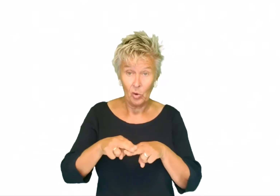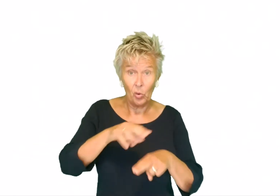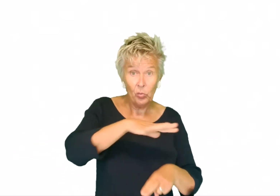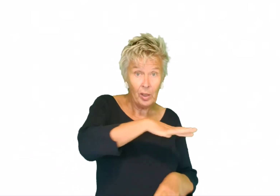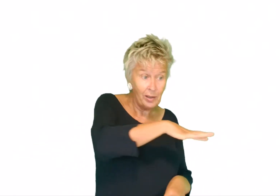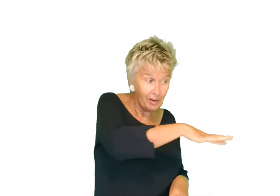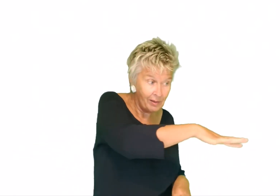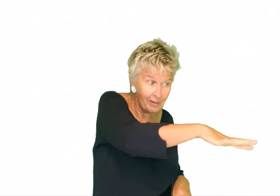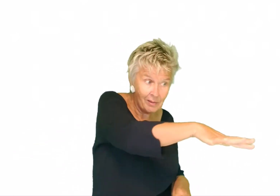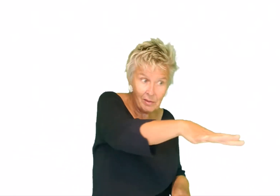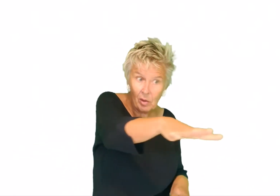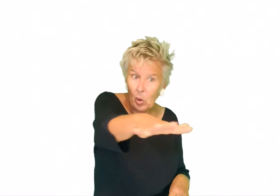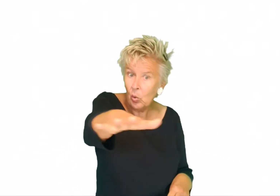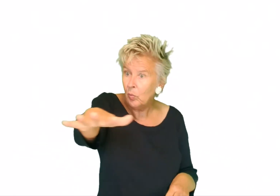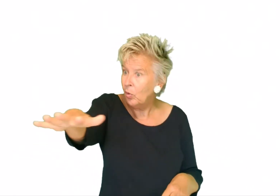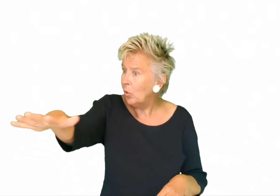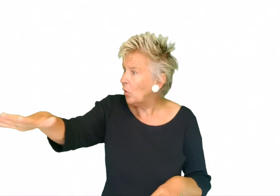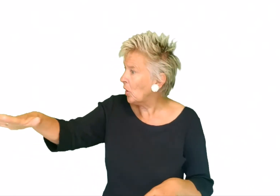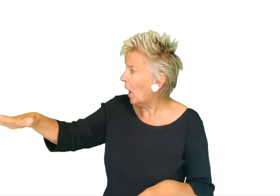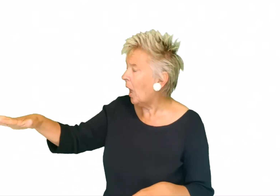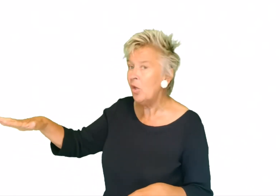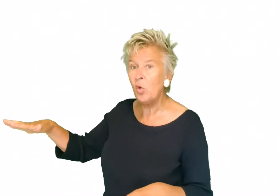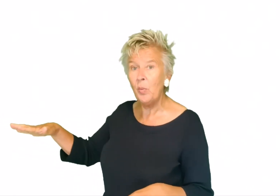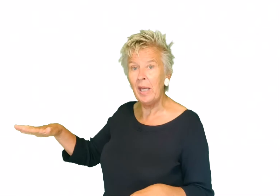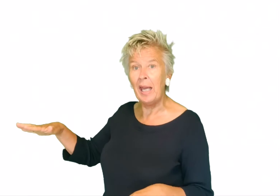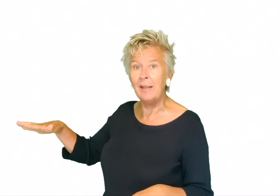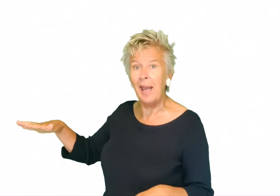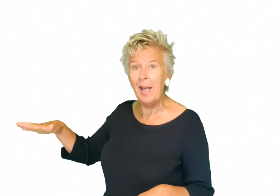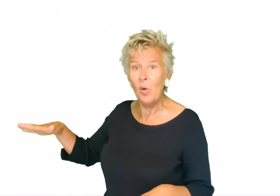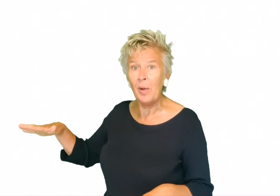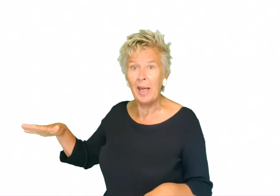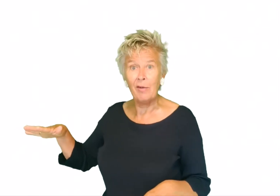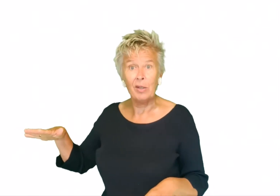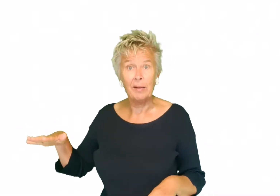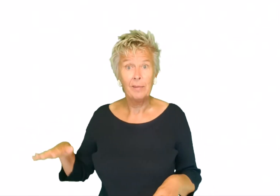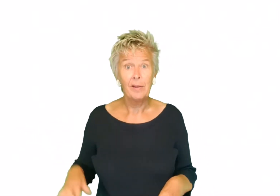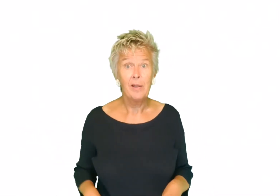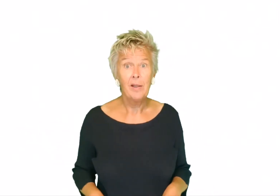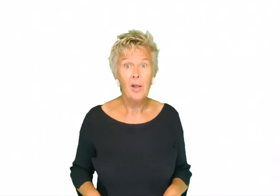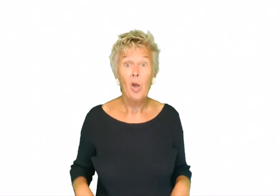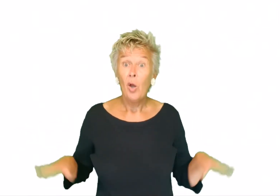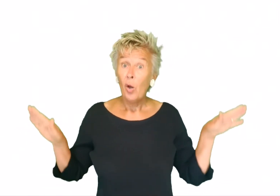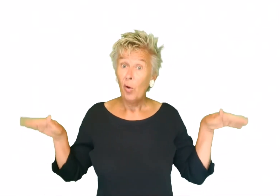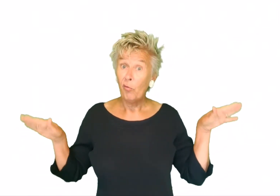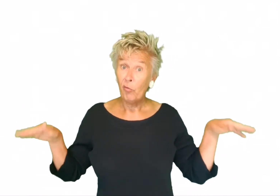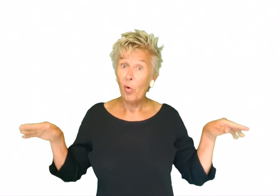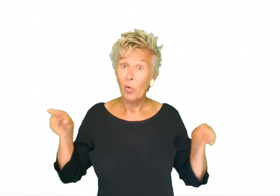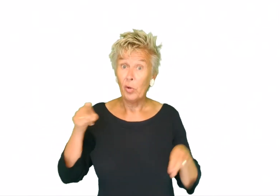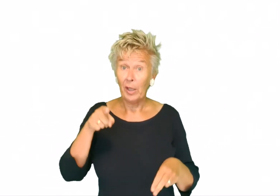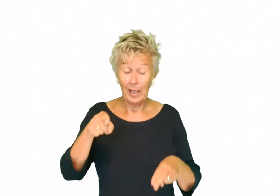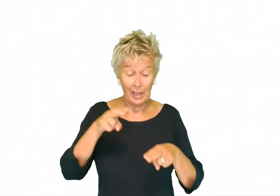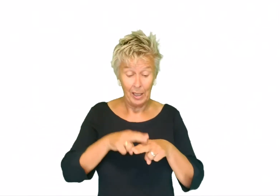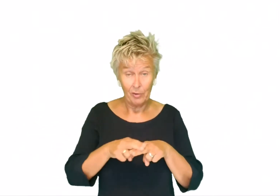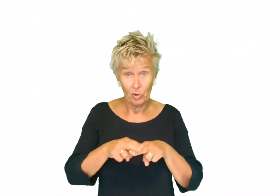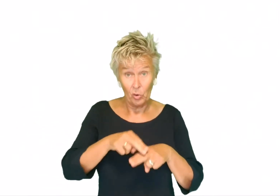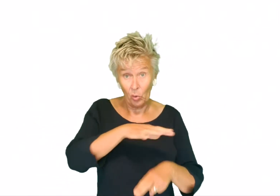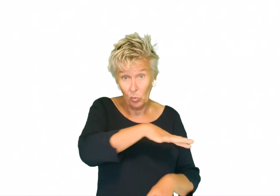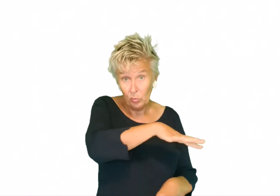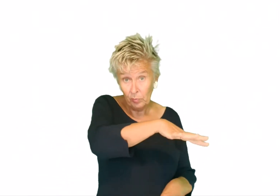groen. En groen bedoel je dus alles om je heen, de hele omgeving. Een vogel in het groen.